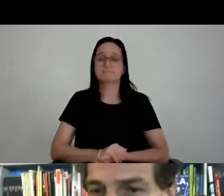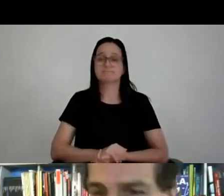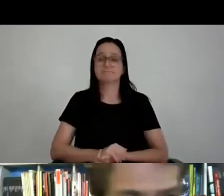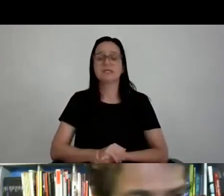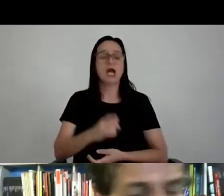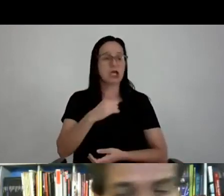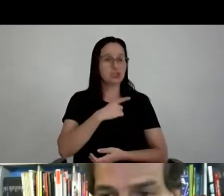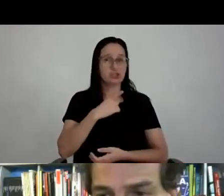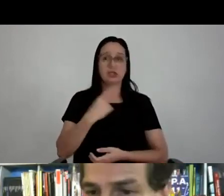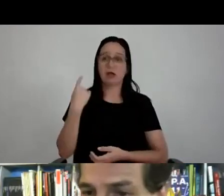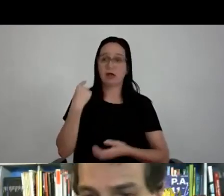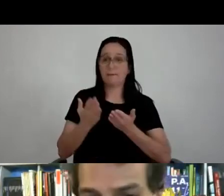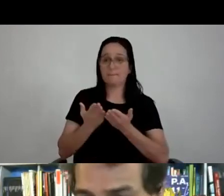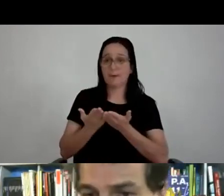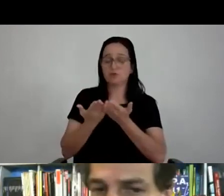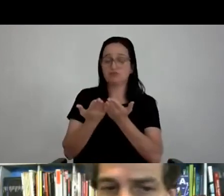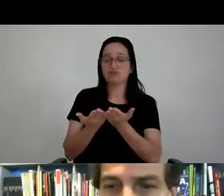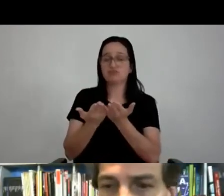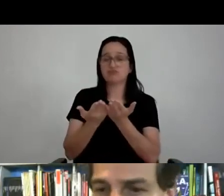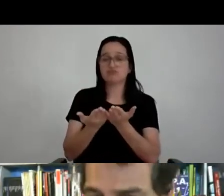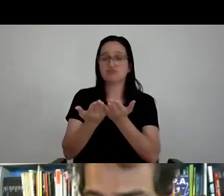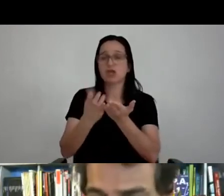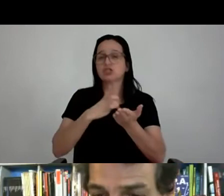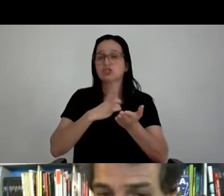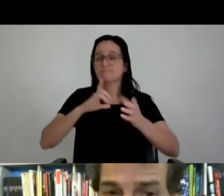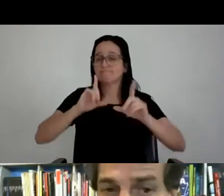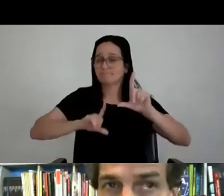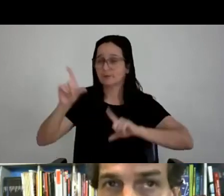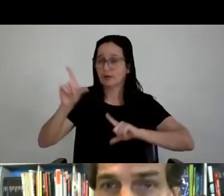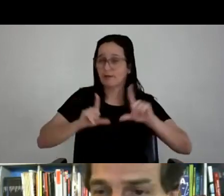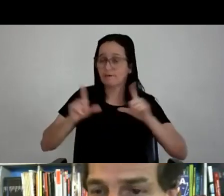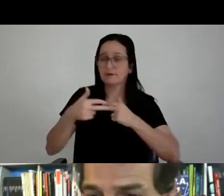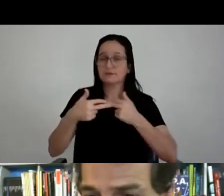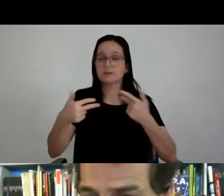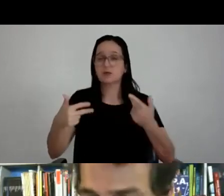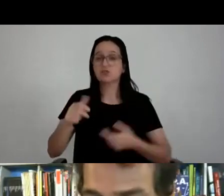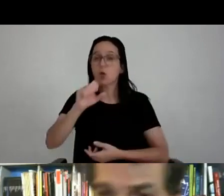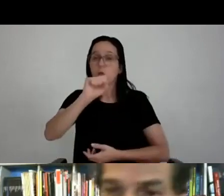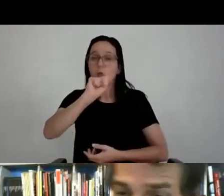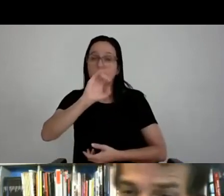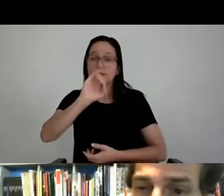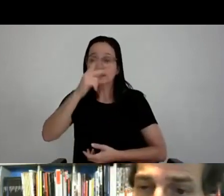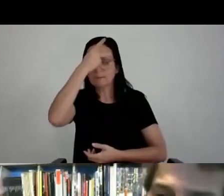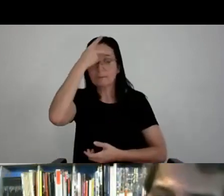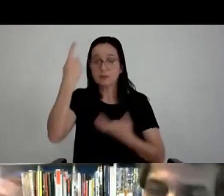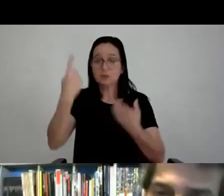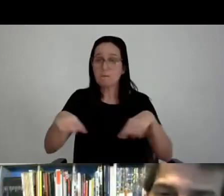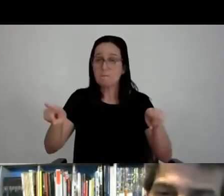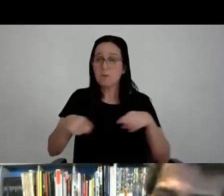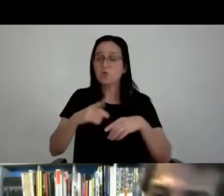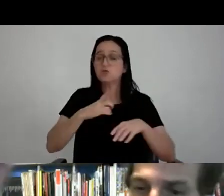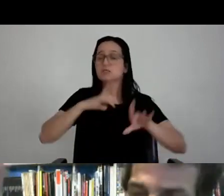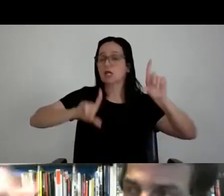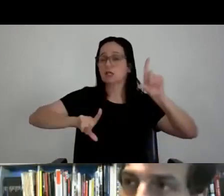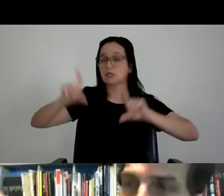televisão, imagina, tinha que ter 80 músicos, equipe de televisão, nove câmeras de televisão transmitidas ao vivo, isso foi